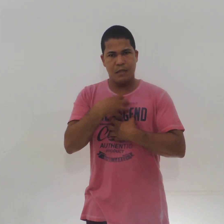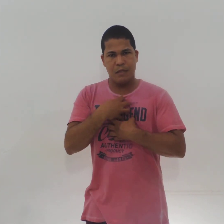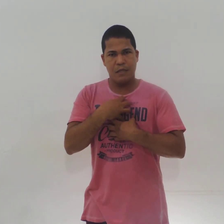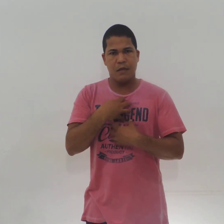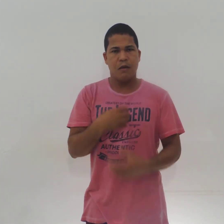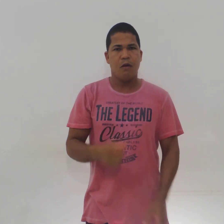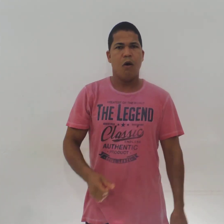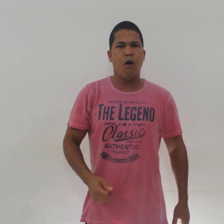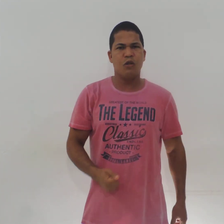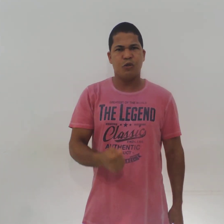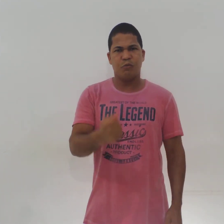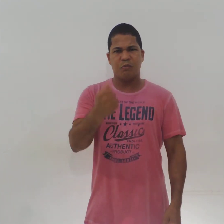Ódio.